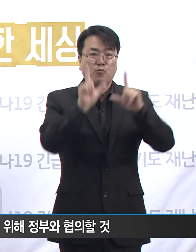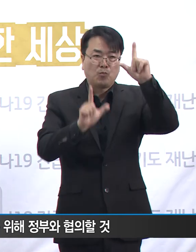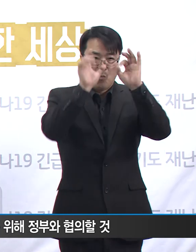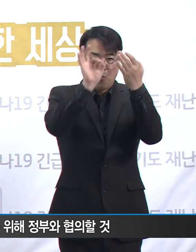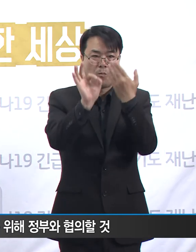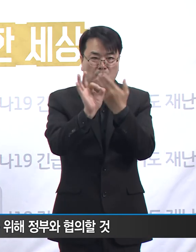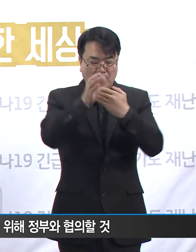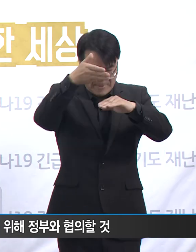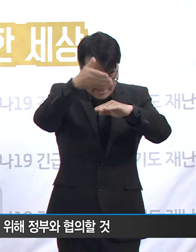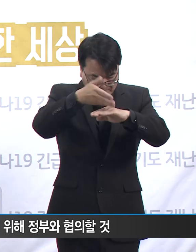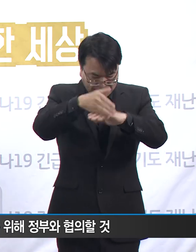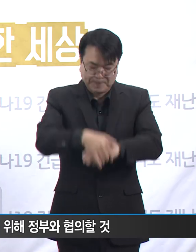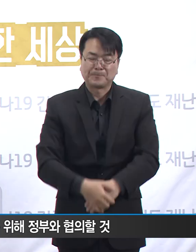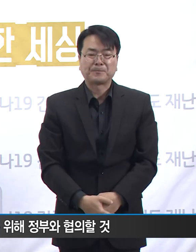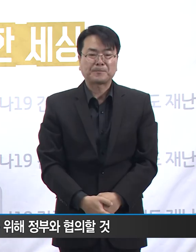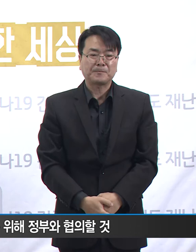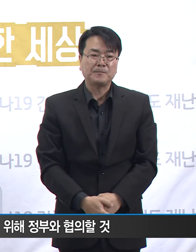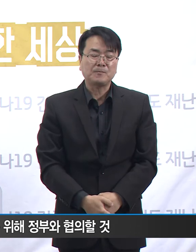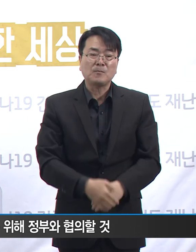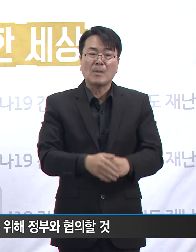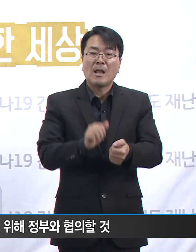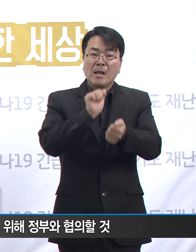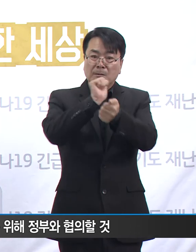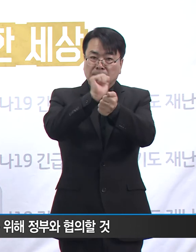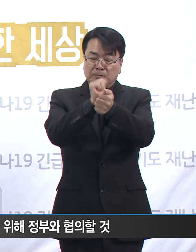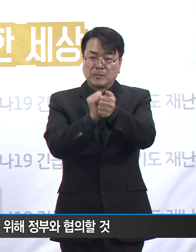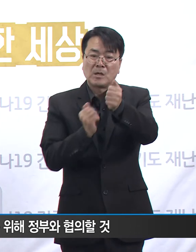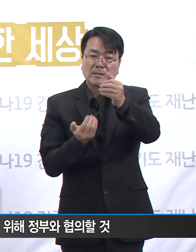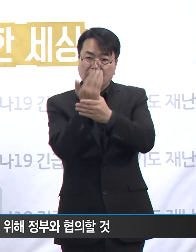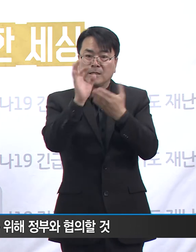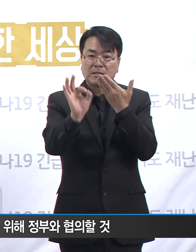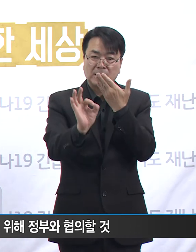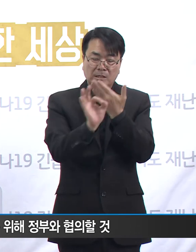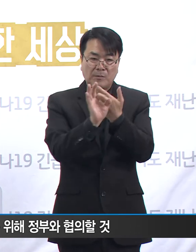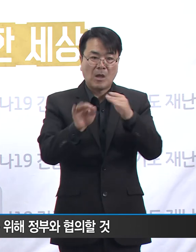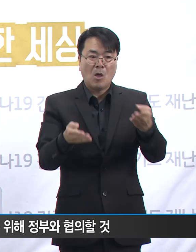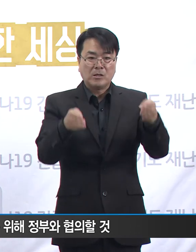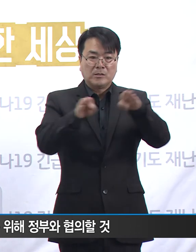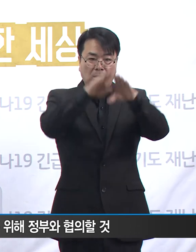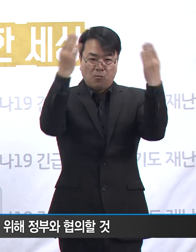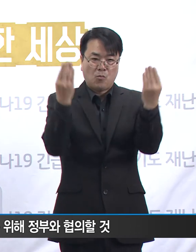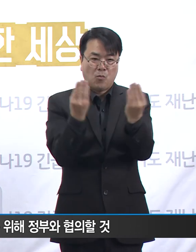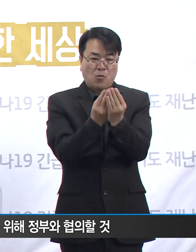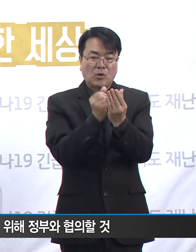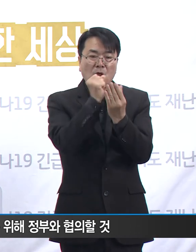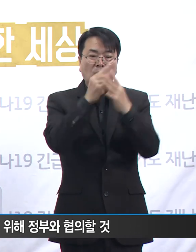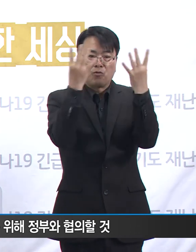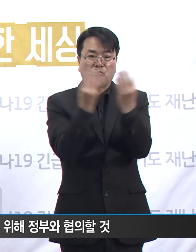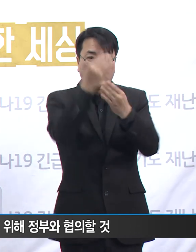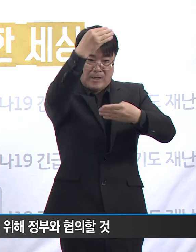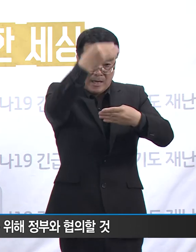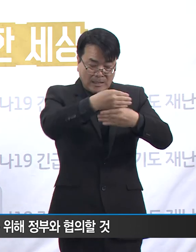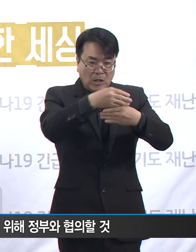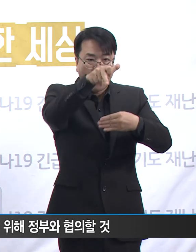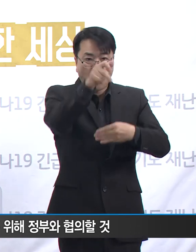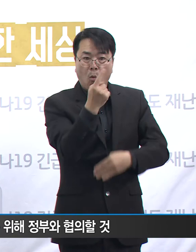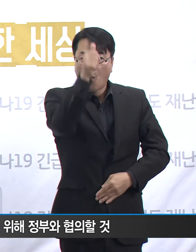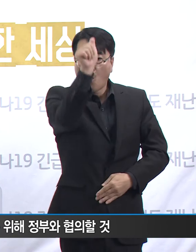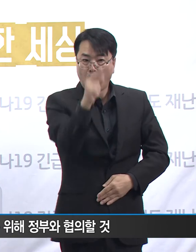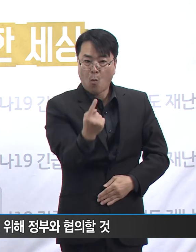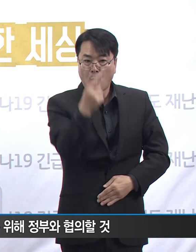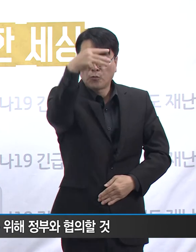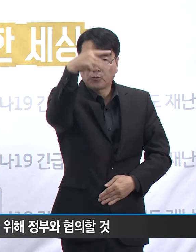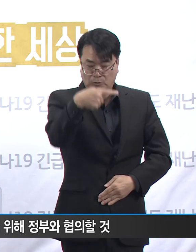필요에 따라 고위험 접촉자 코어팅 병상을 탄력적으로 운영하면서 유행이 발생한 기관의